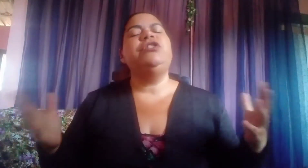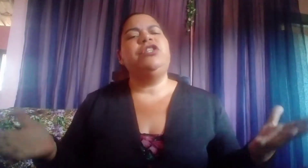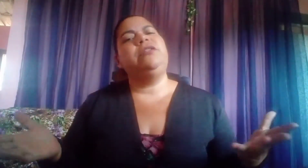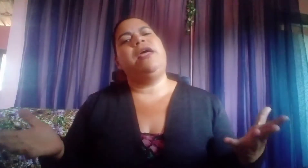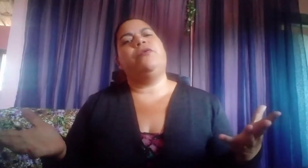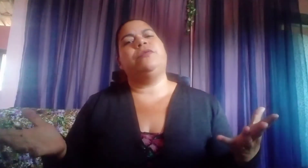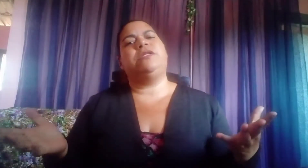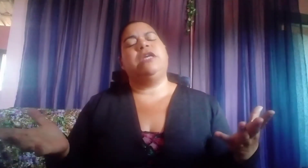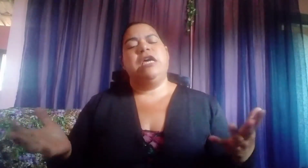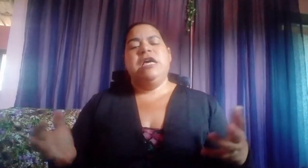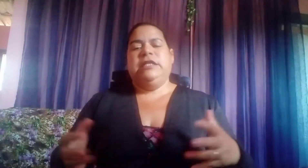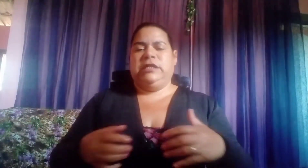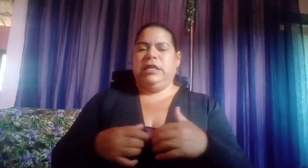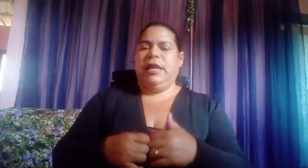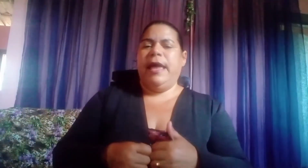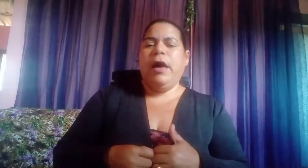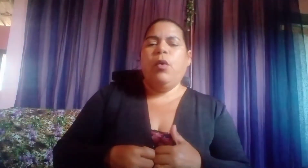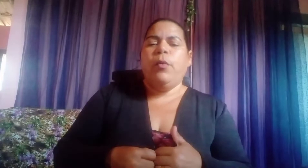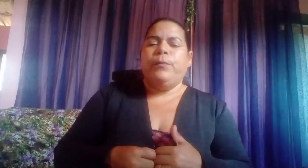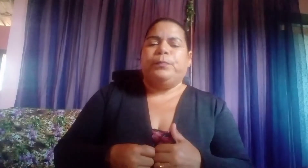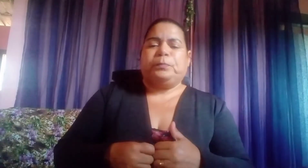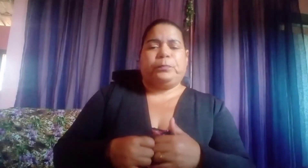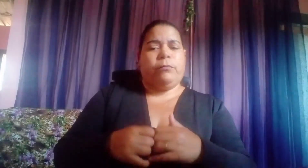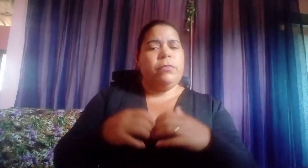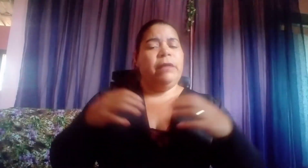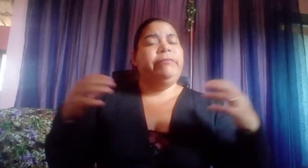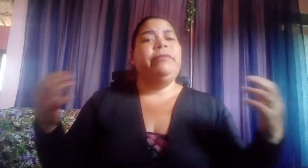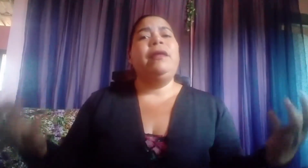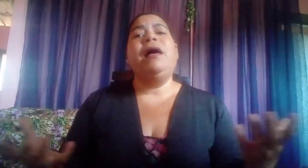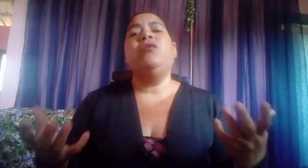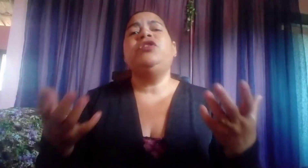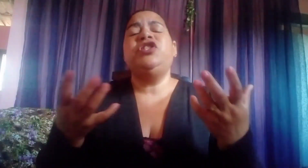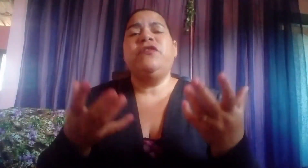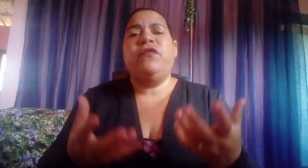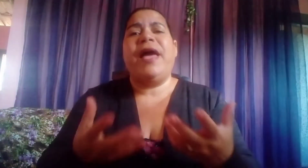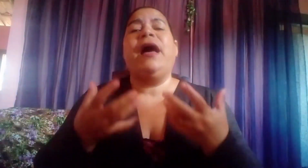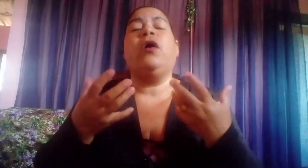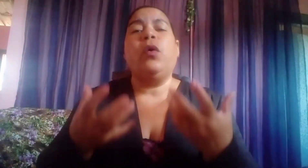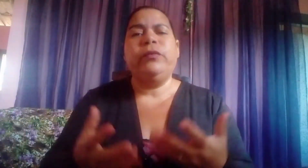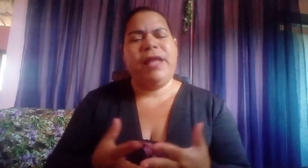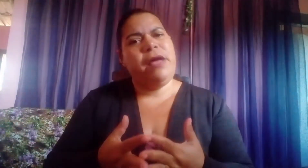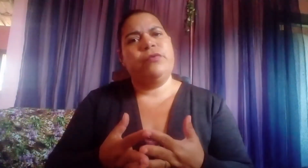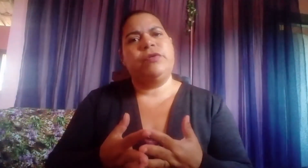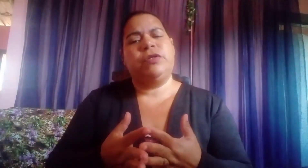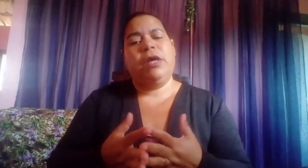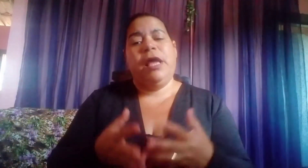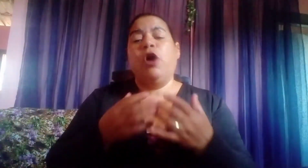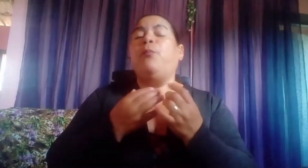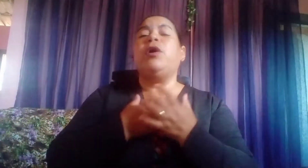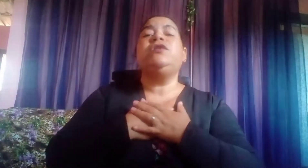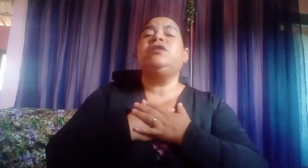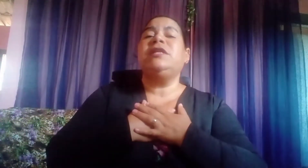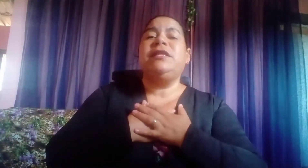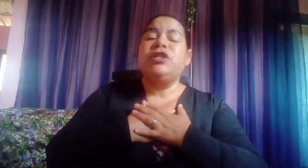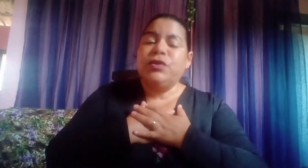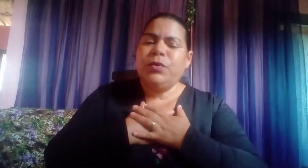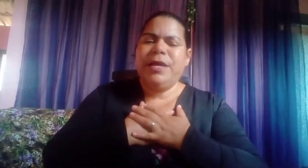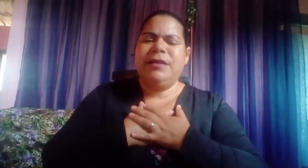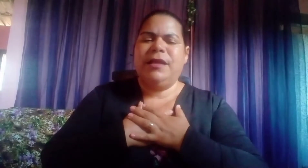de Deus, se eu não estiver com Deus, eu posso ser destruída.